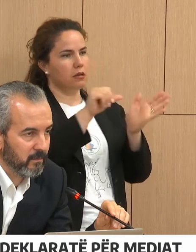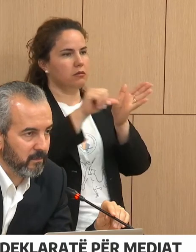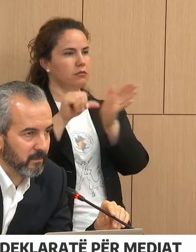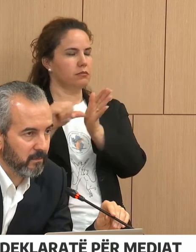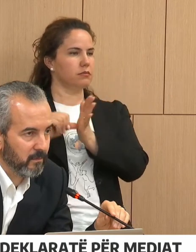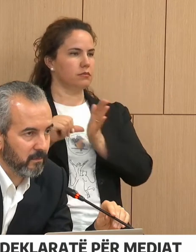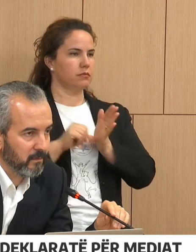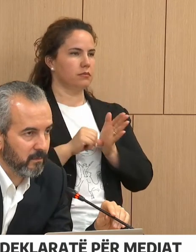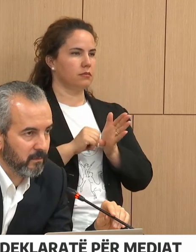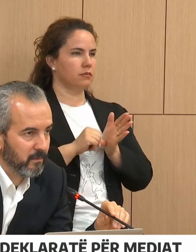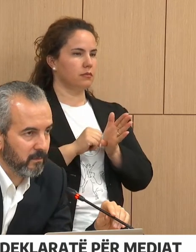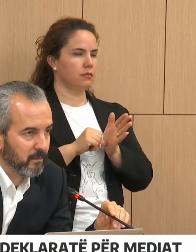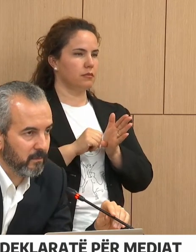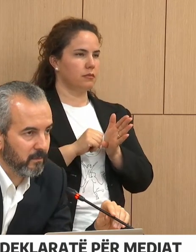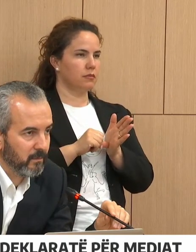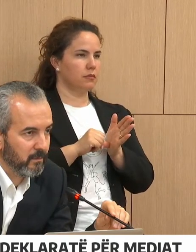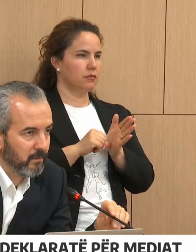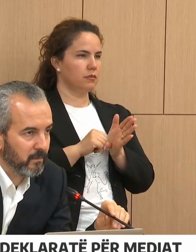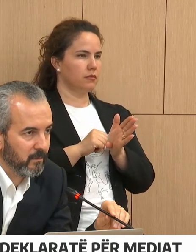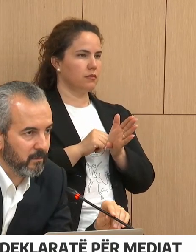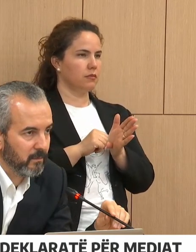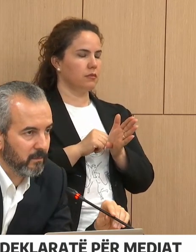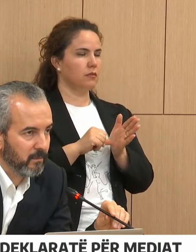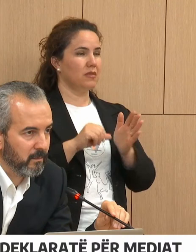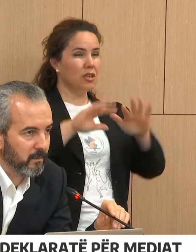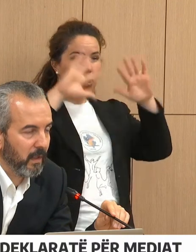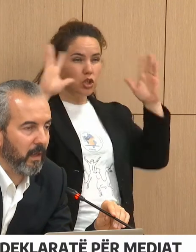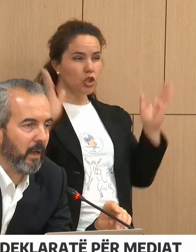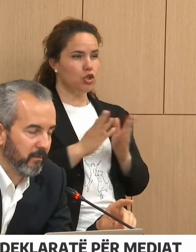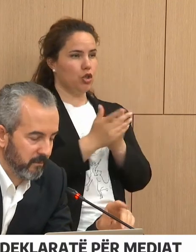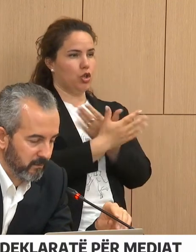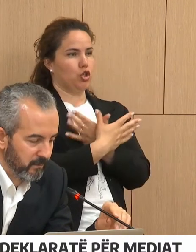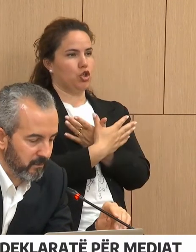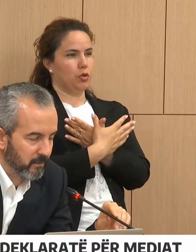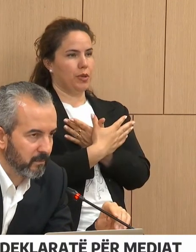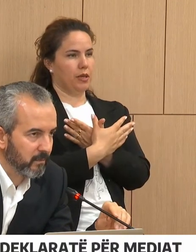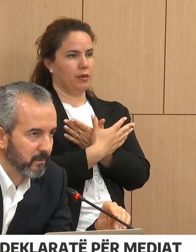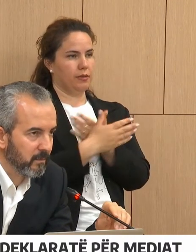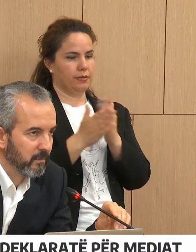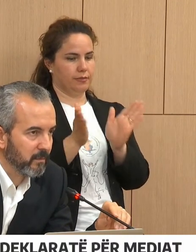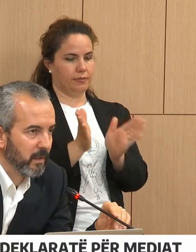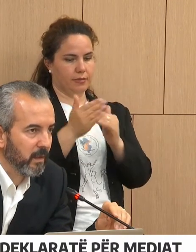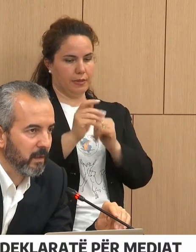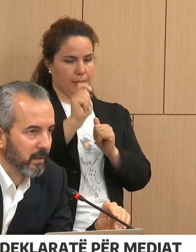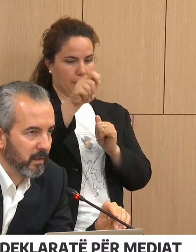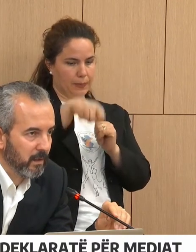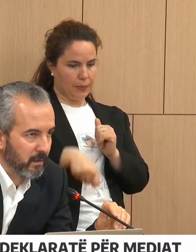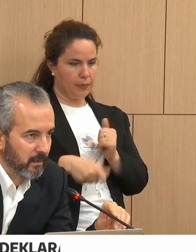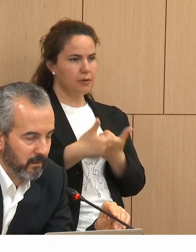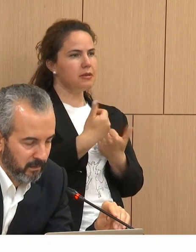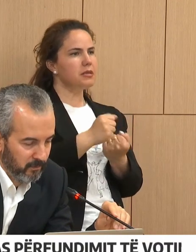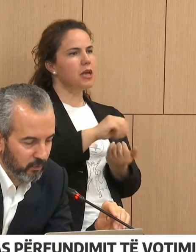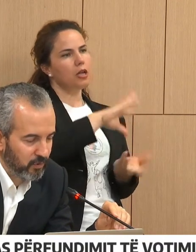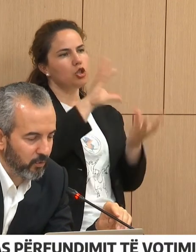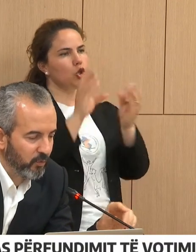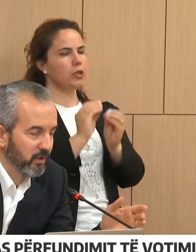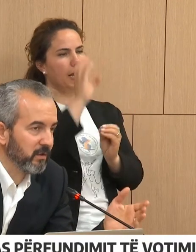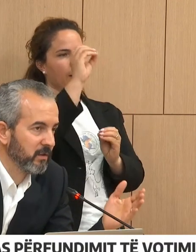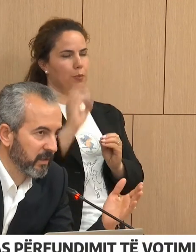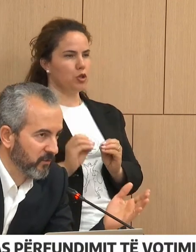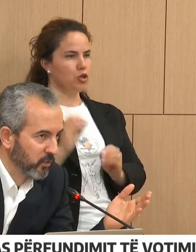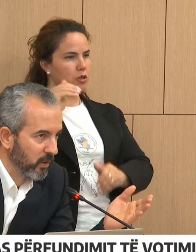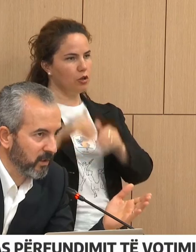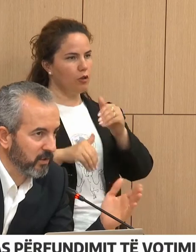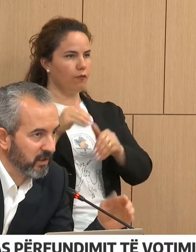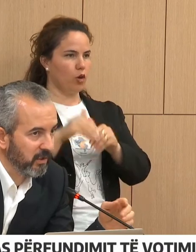Për i kamë në Për kamë në të gjitha... Për kamë gjitha... Pa isjes pej, për se e për kepo qindjes në total. Në duksinur